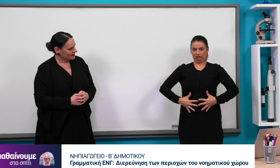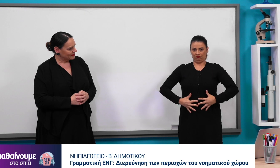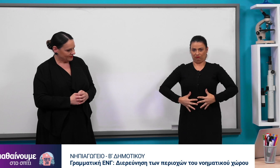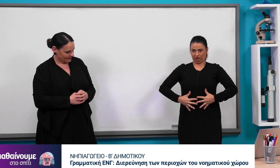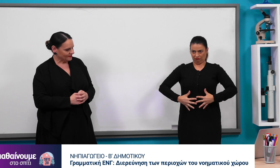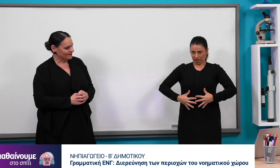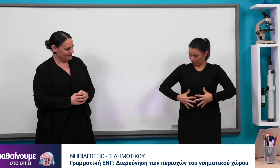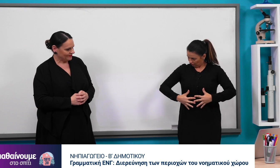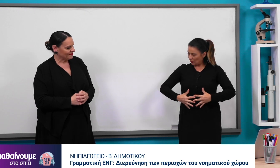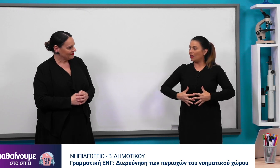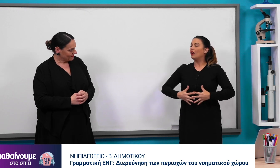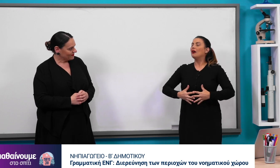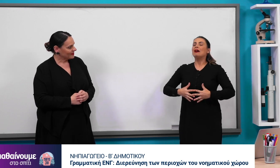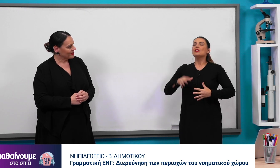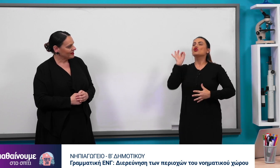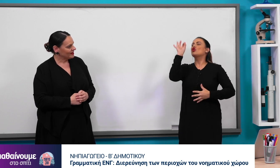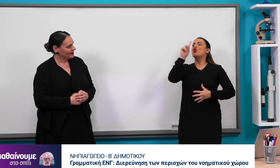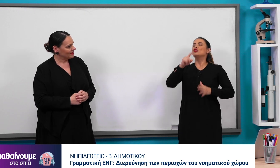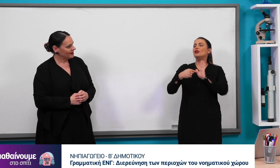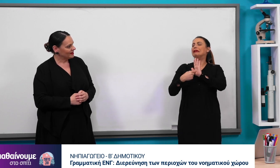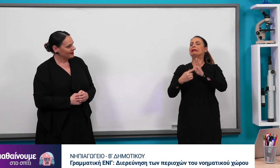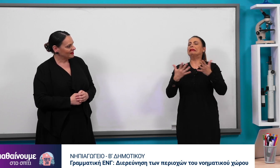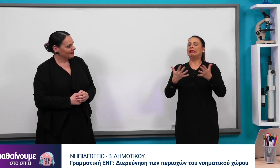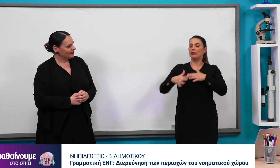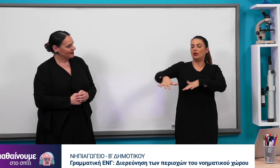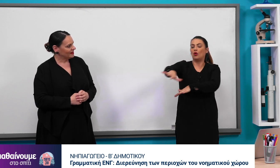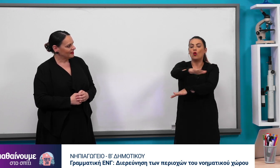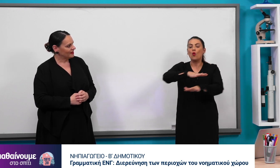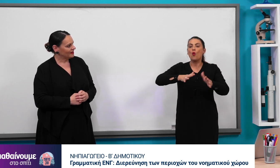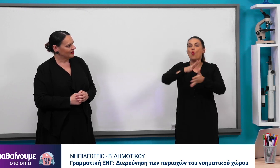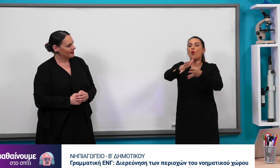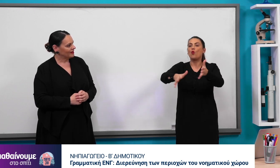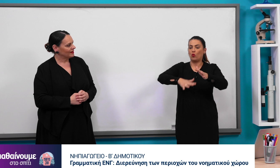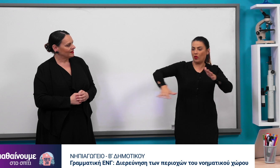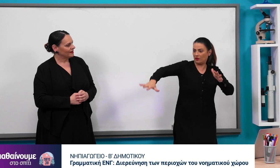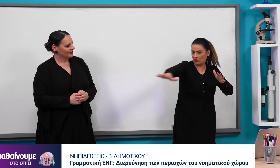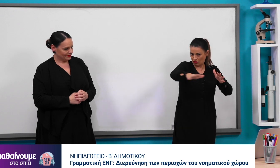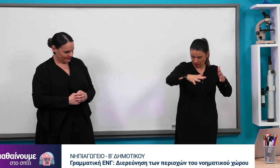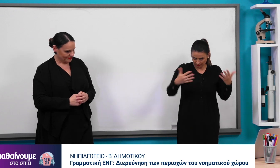μπροστά από τον άνθρωπο. Ποιος είναι ο στόχος? Είναι για να δείξουμε τον ουδέτερο χώρο.